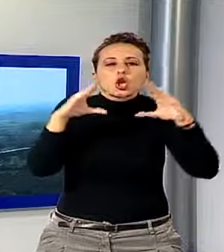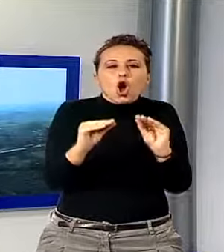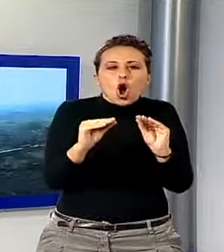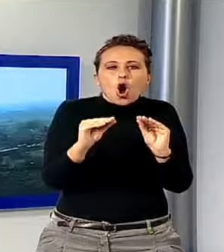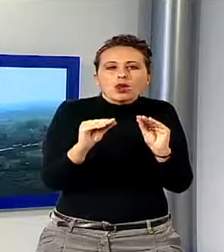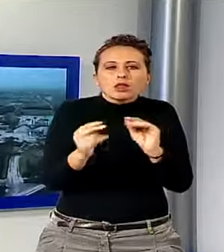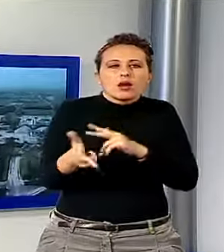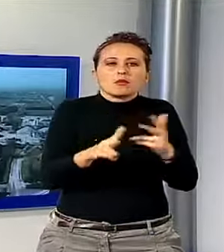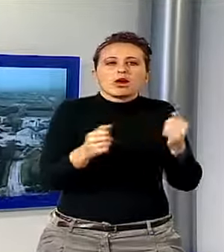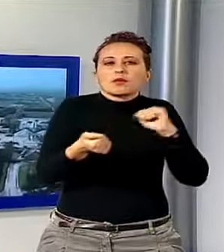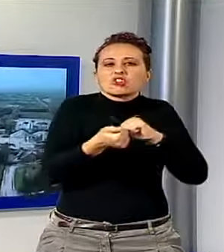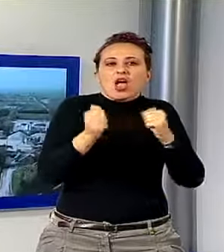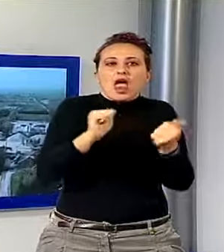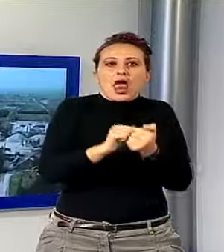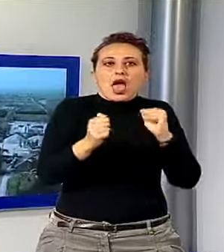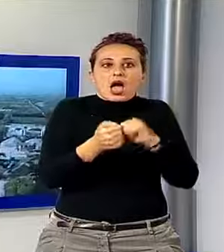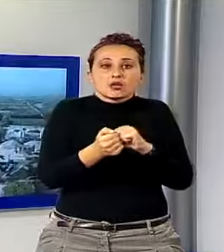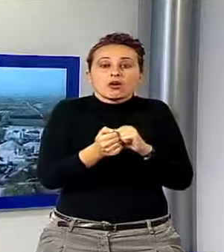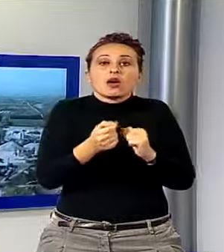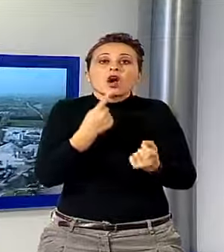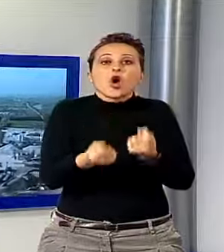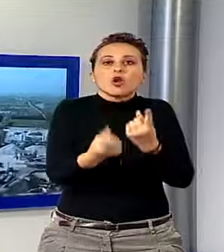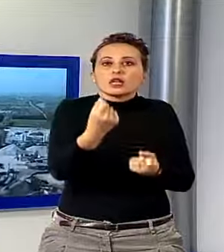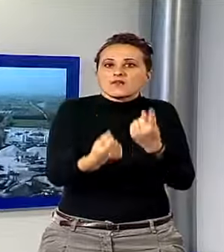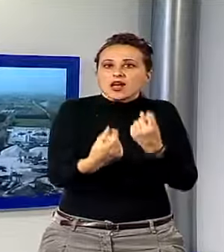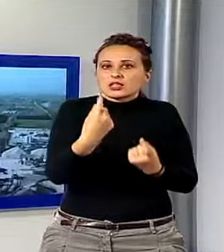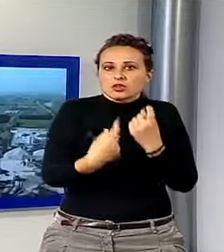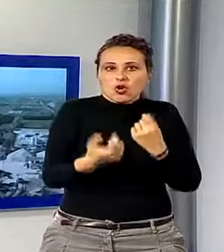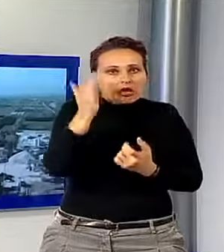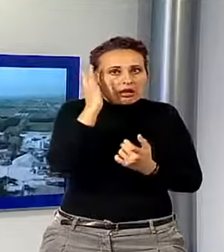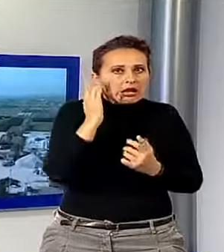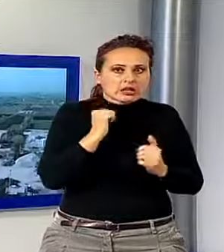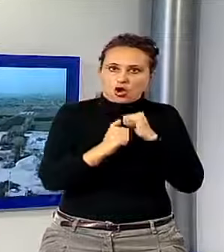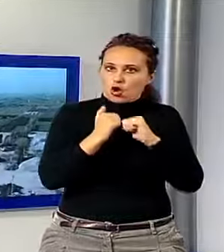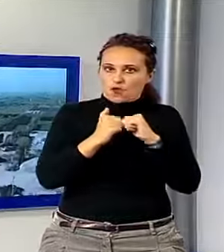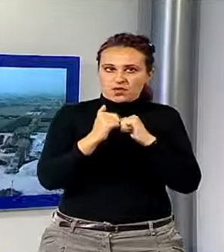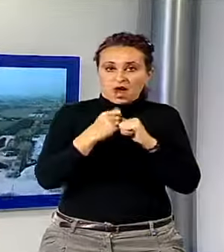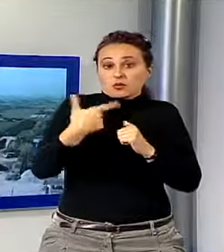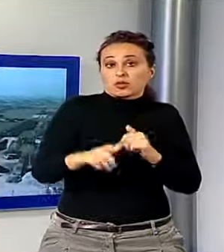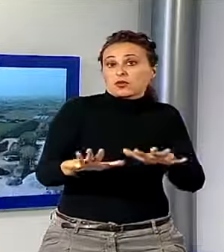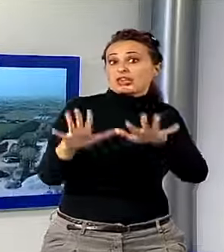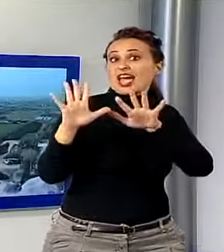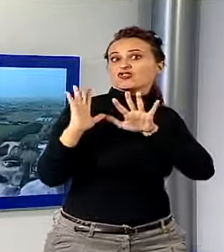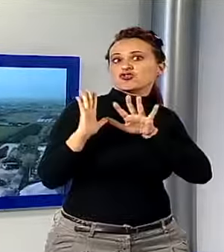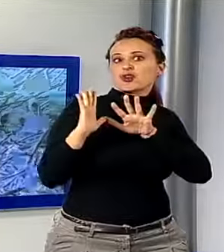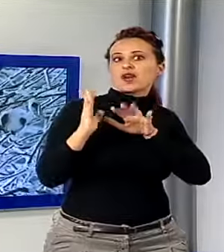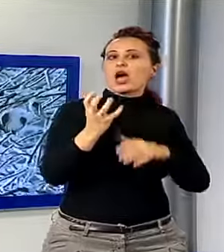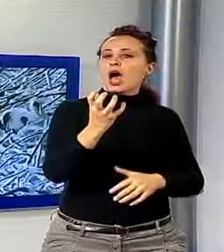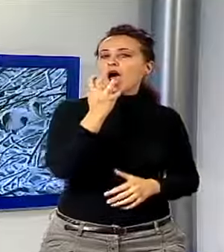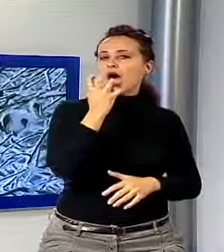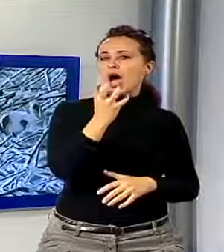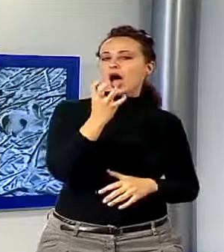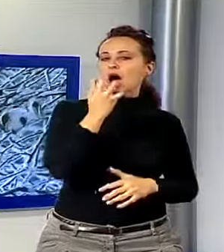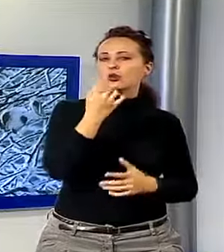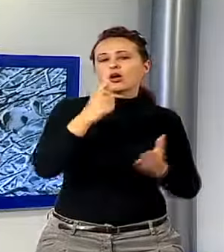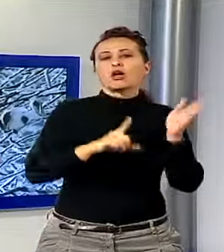le prime gelate, mettendo a dura prova piante e coltivazioni che solo 10 giorni fa buttavano rigogliose grazie